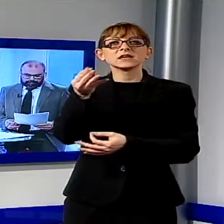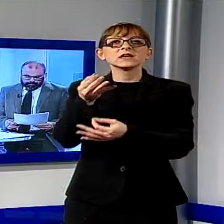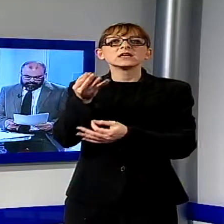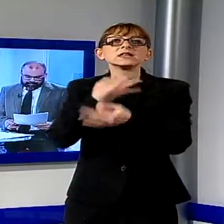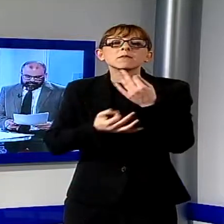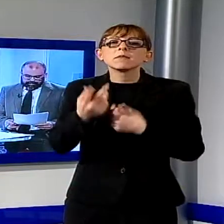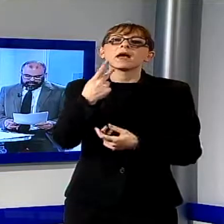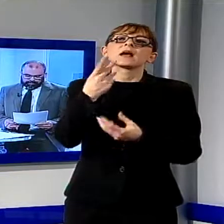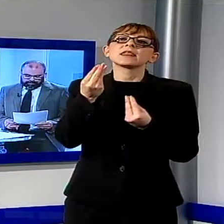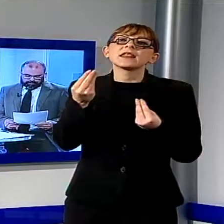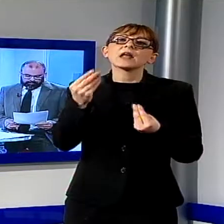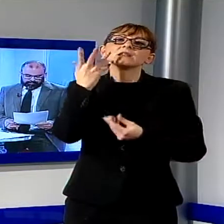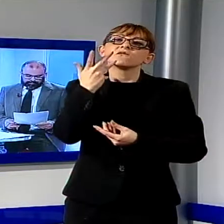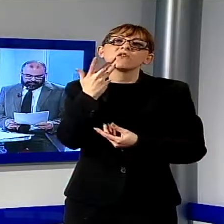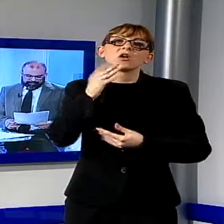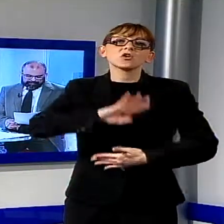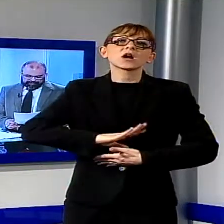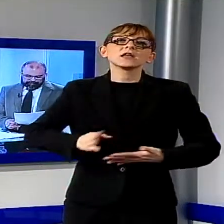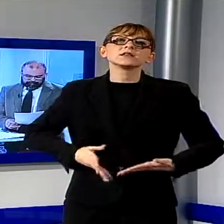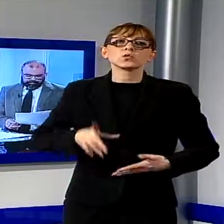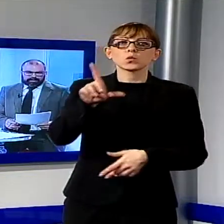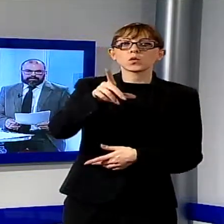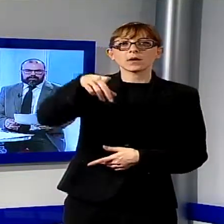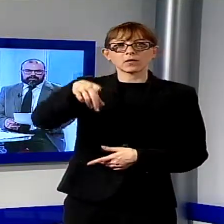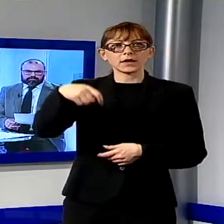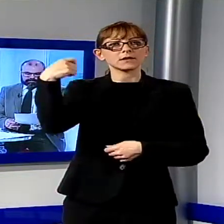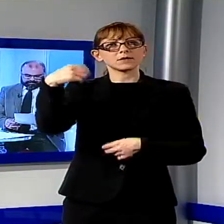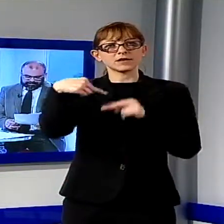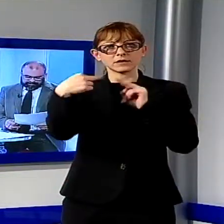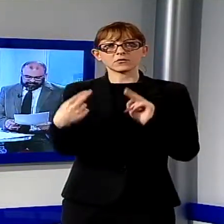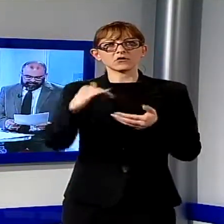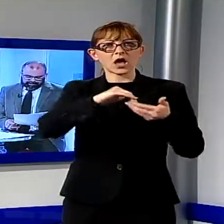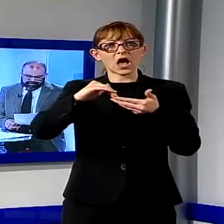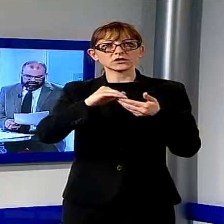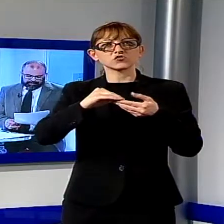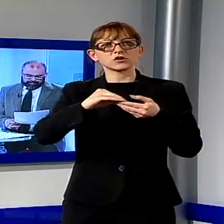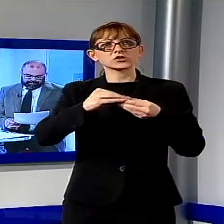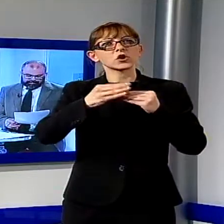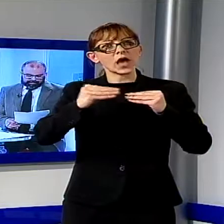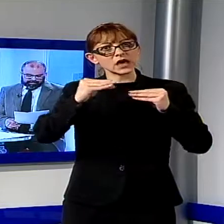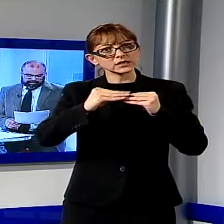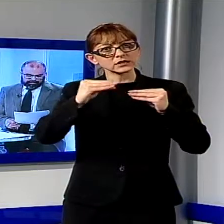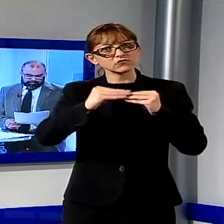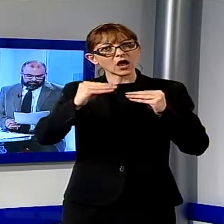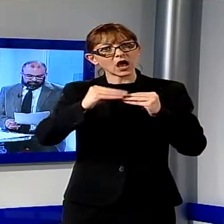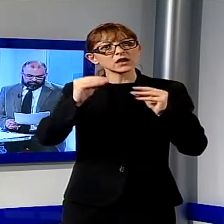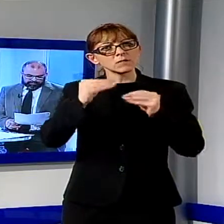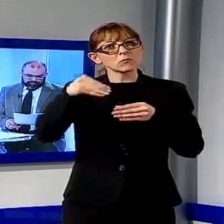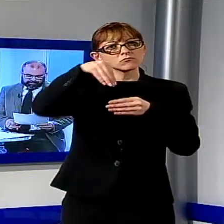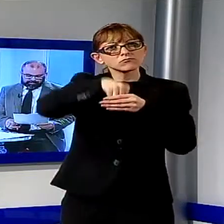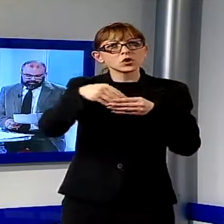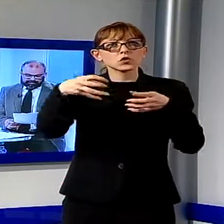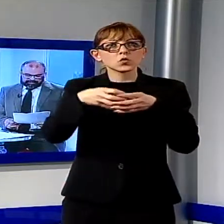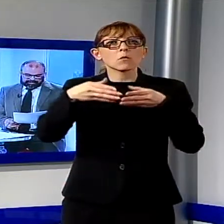Luca Poletti, piccolo imprenditore e presidente provinciale di un'associazione di artigiani che fa parte del comitato del porto di